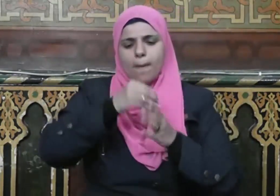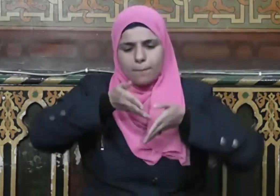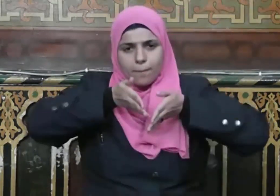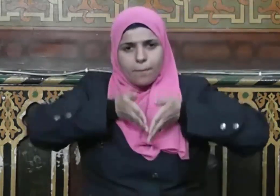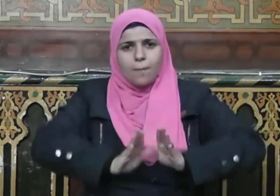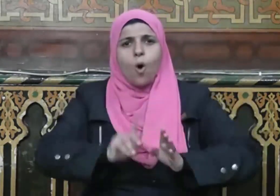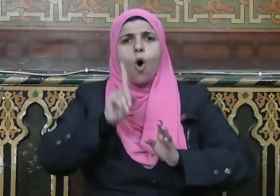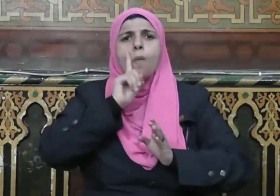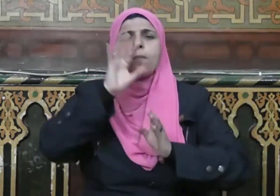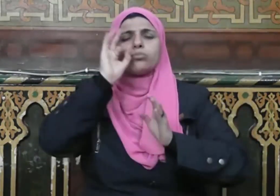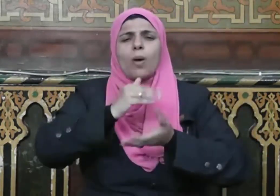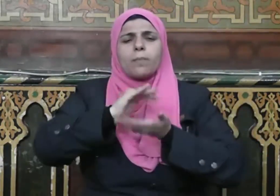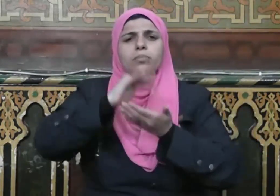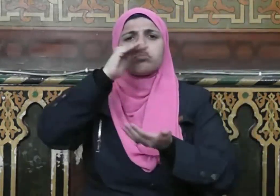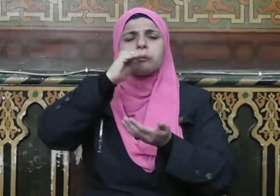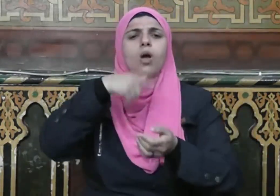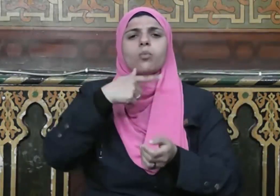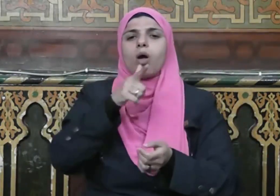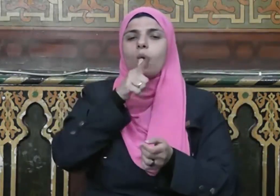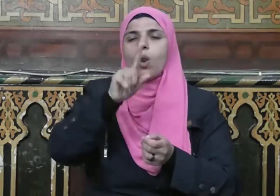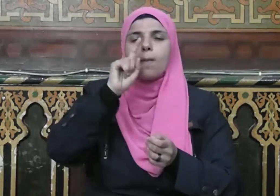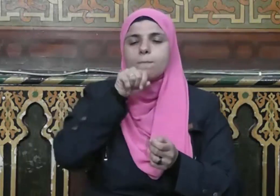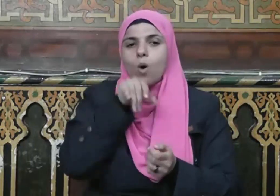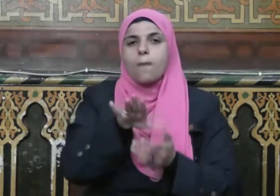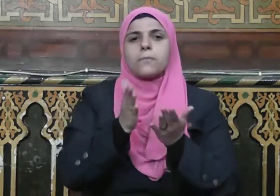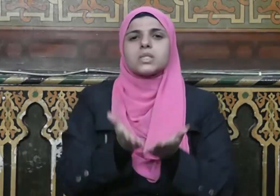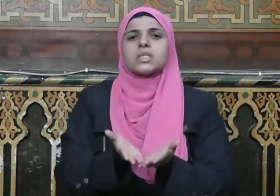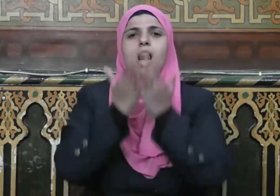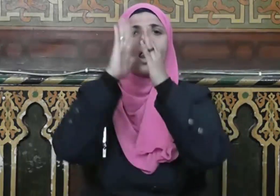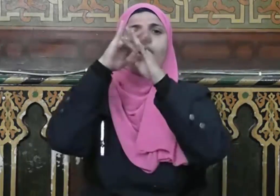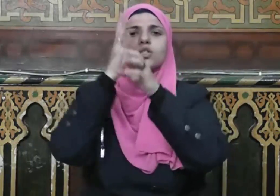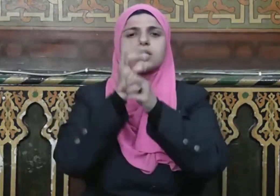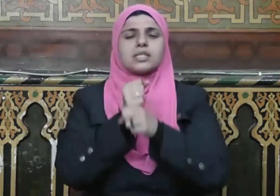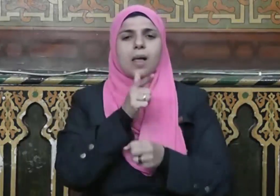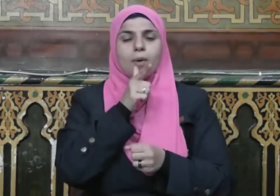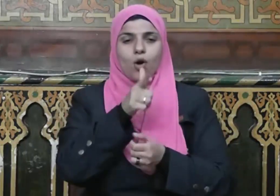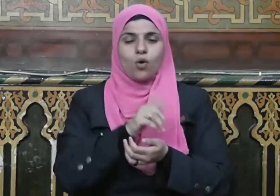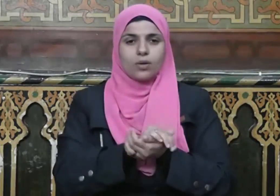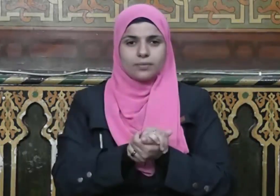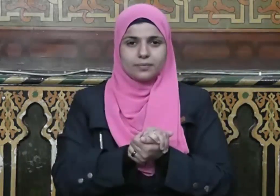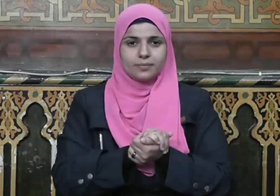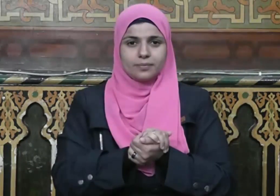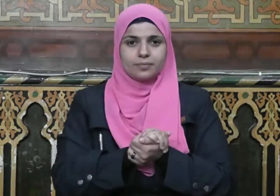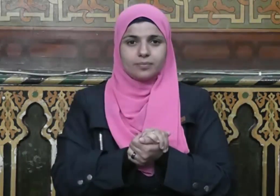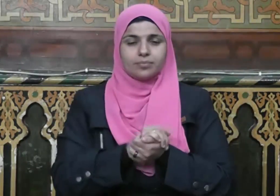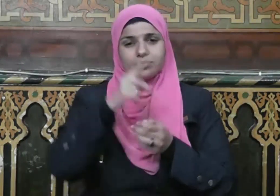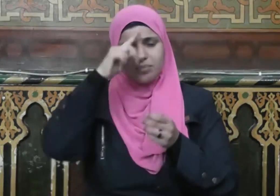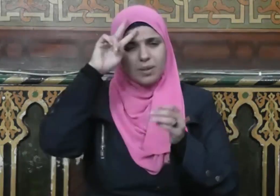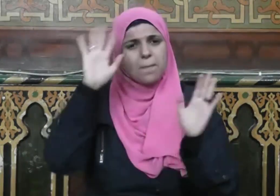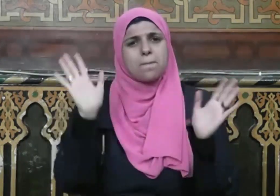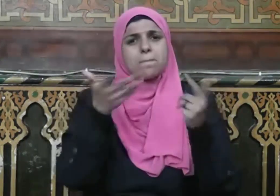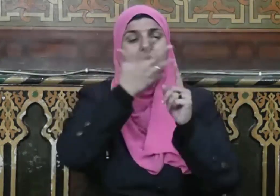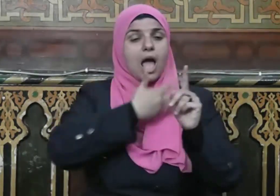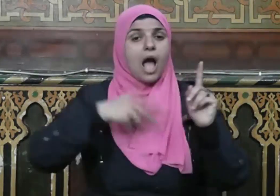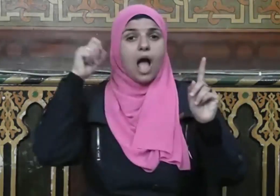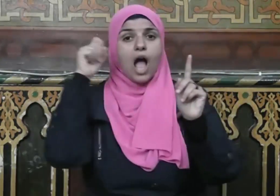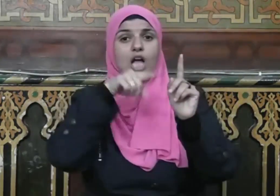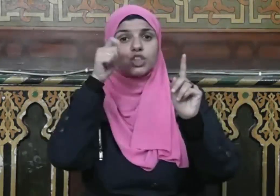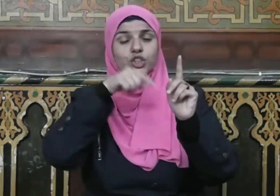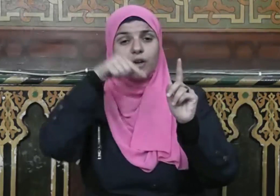حيث يقول النبي صلى الله عليه وسلم من حج فلم يرفف